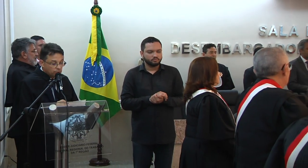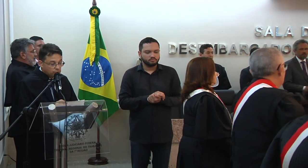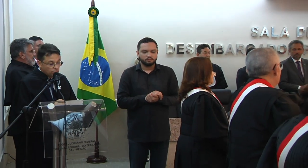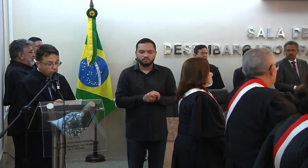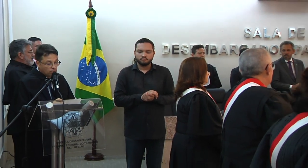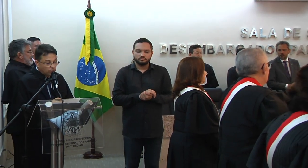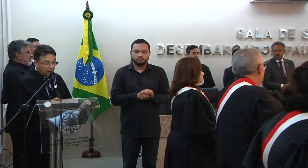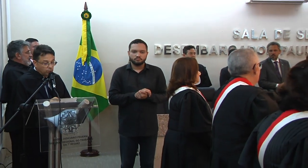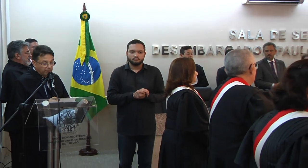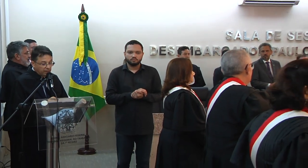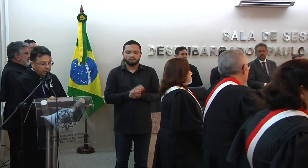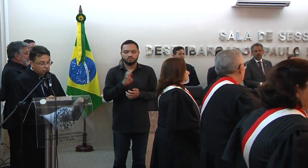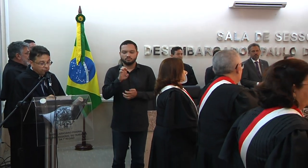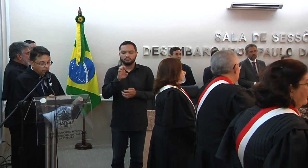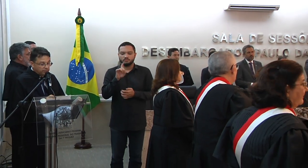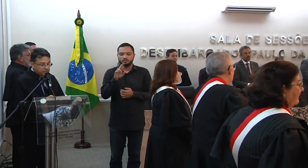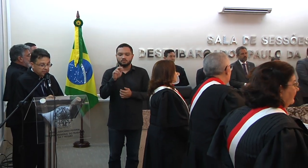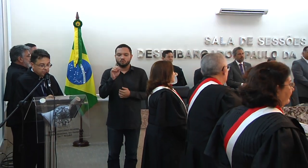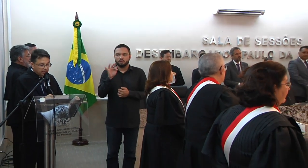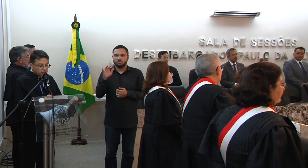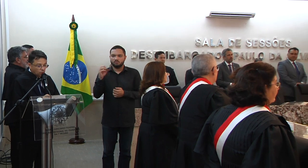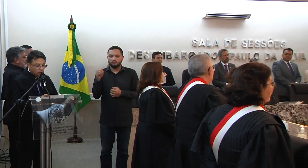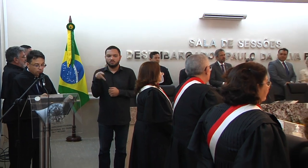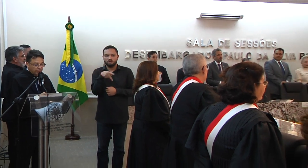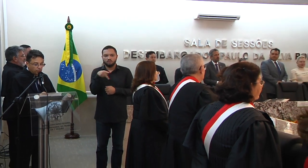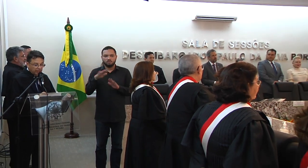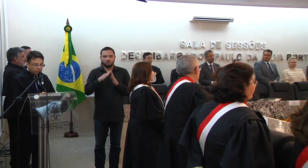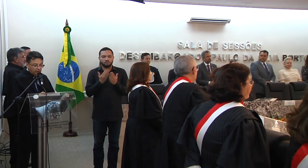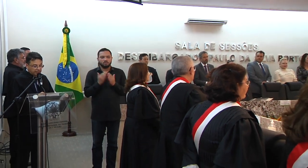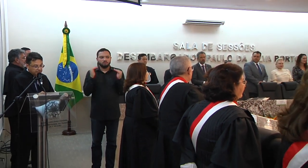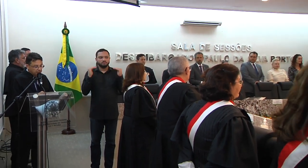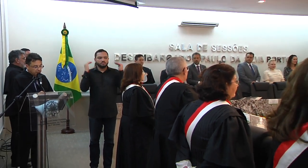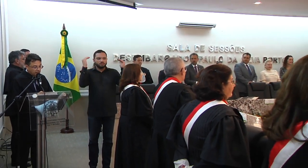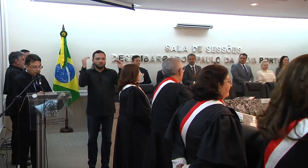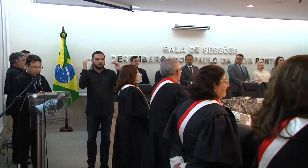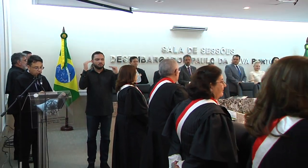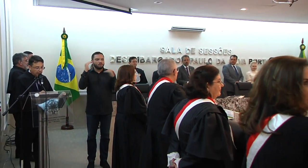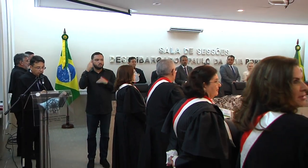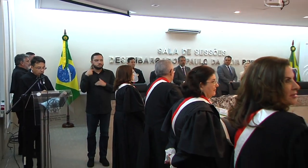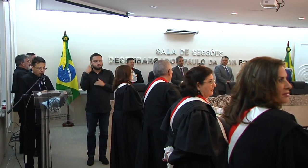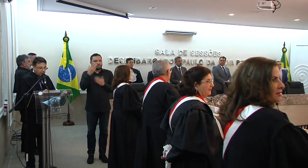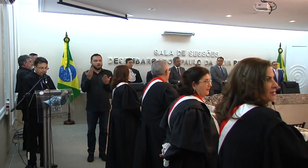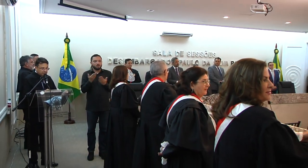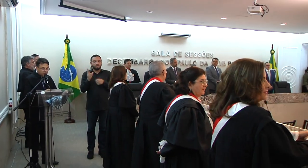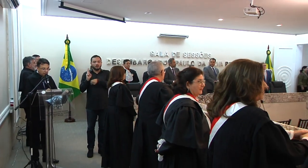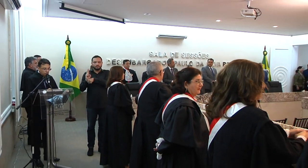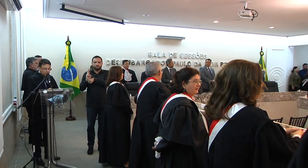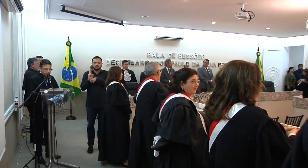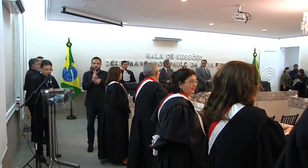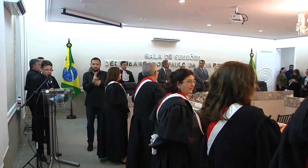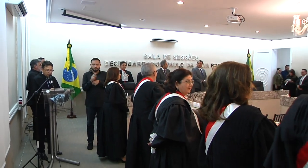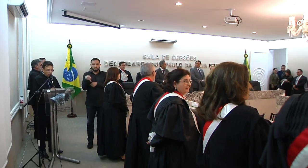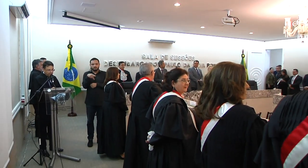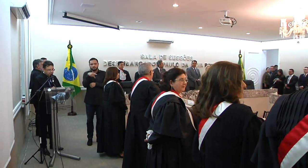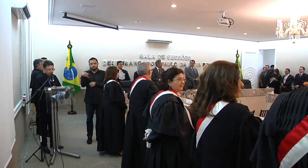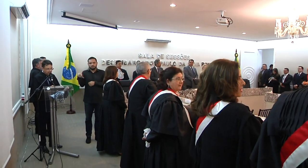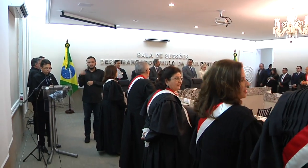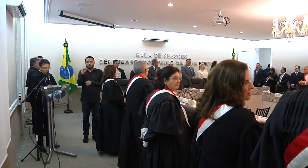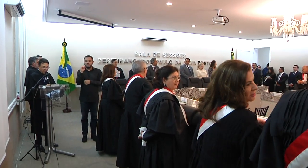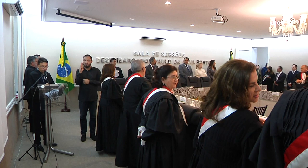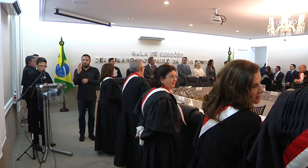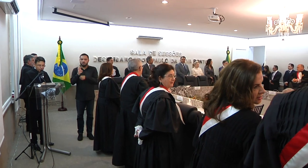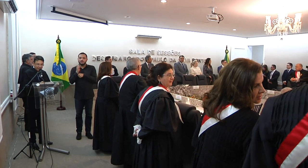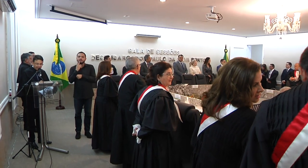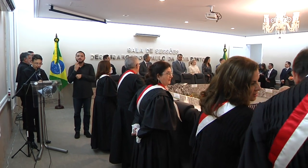Excelentíssimo senhor doutor Eduardo Pragmácio Filho, presidente da Escola Superior da Advocacia, neste ato representando o presidente da UAB